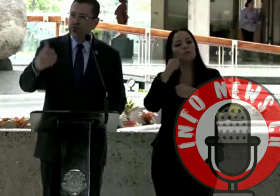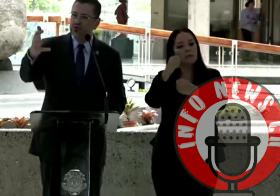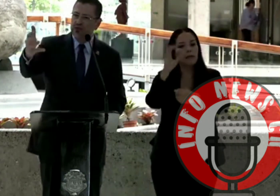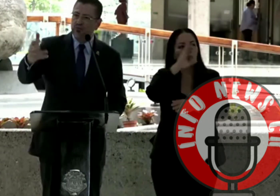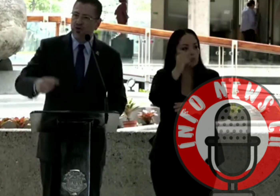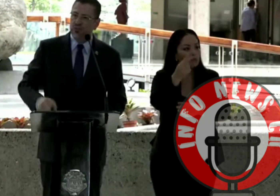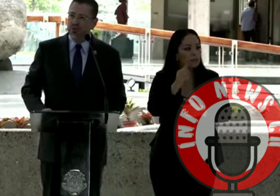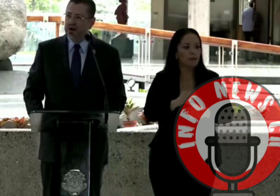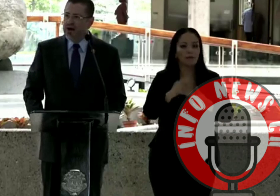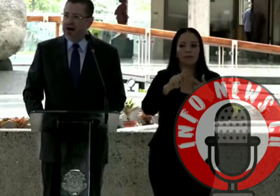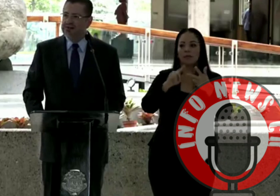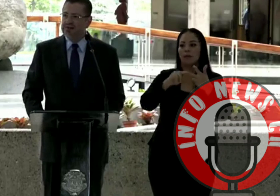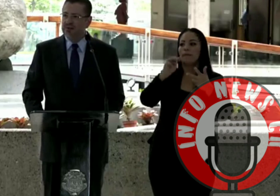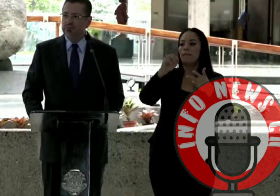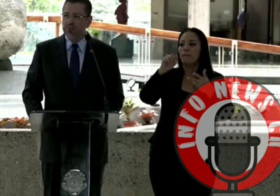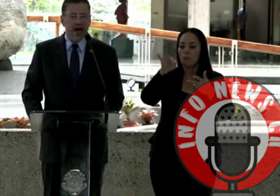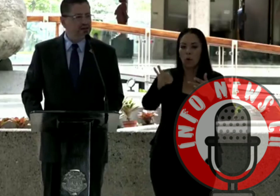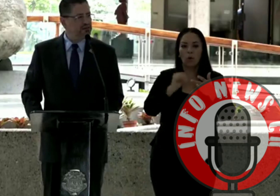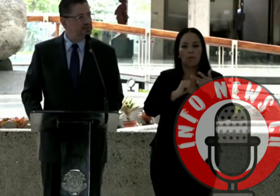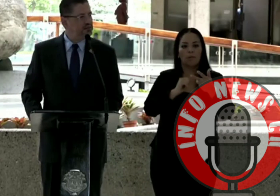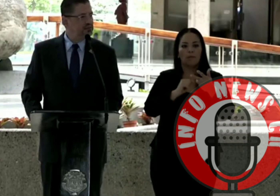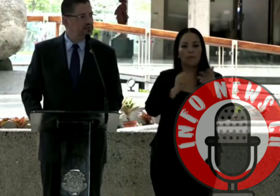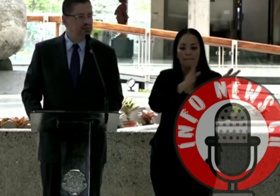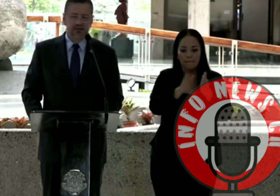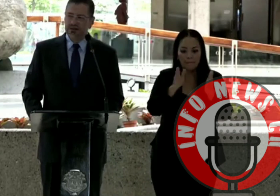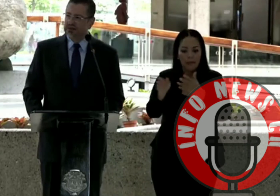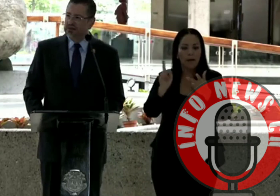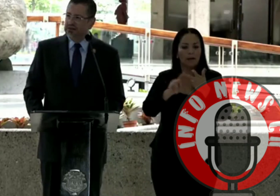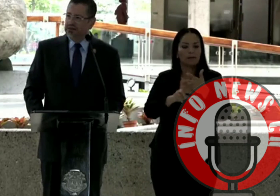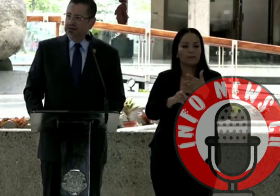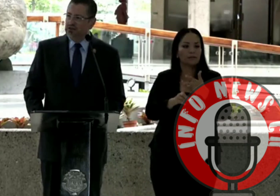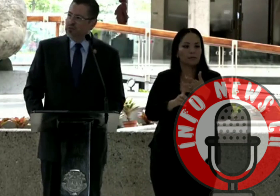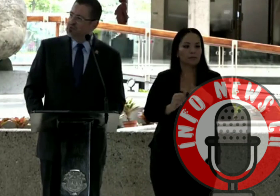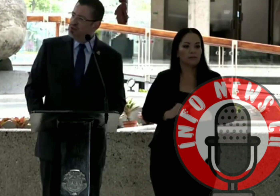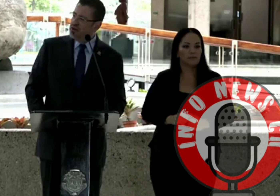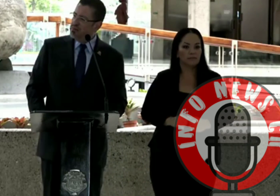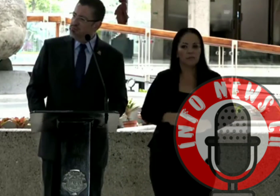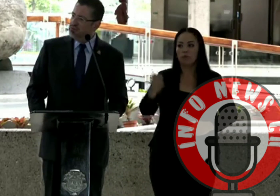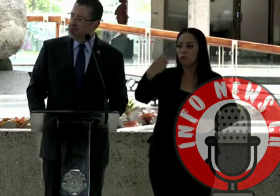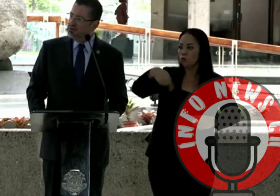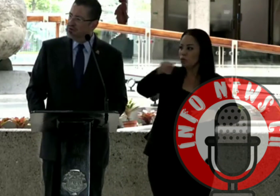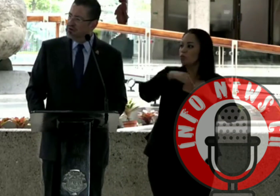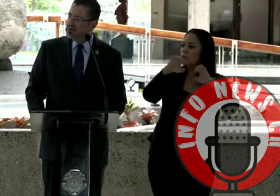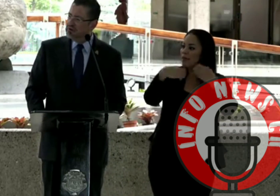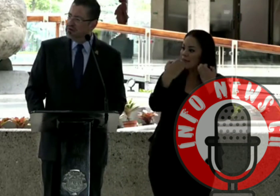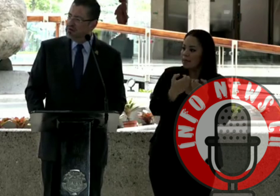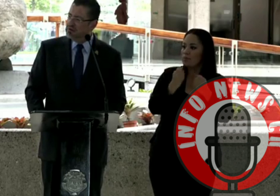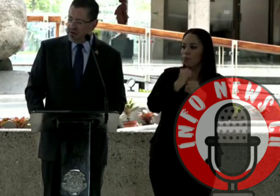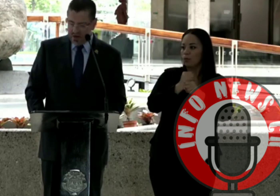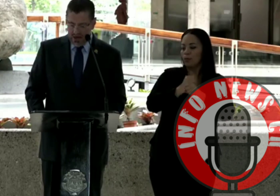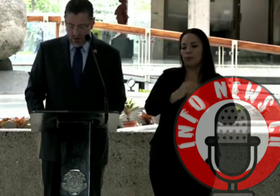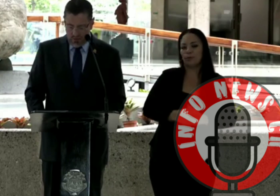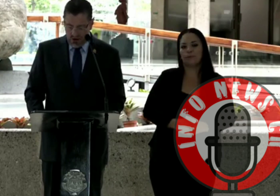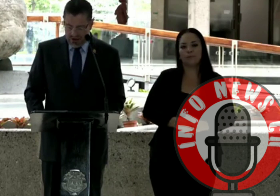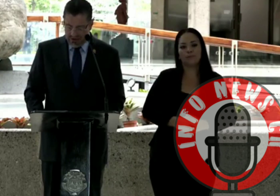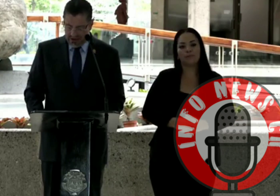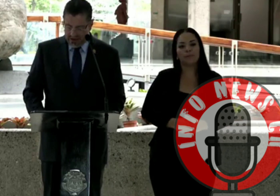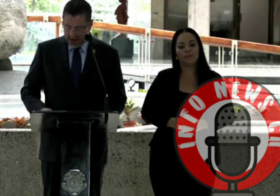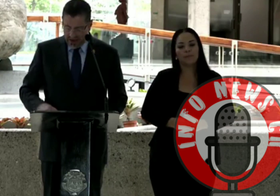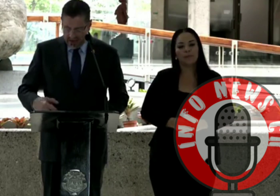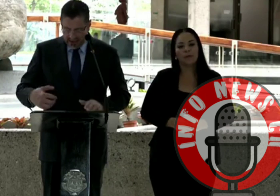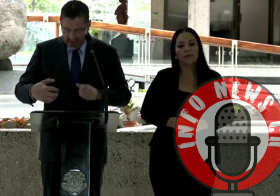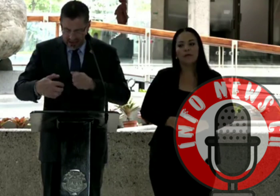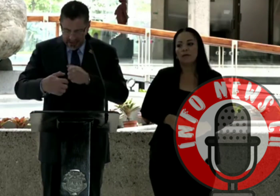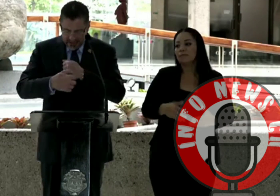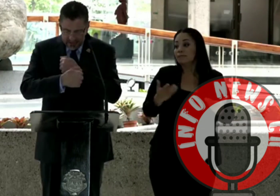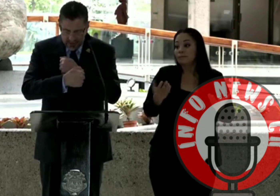recursos, el MOB, hace el plan. Somos un equipo. Y no puede ser